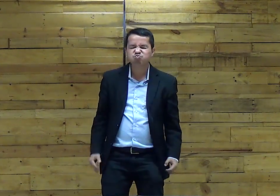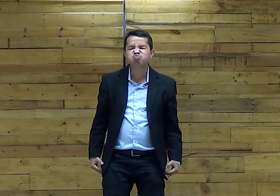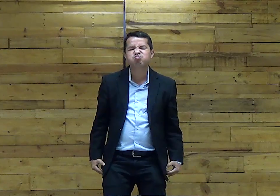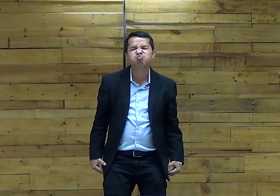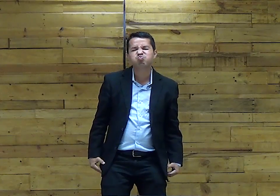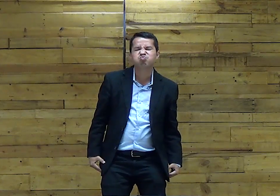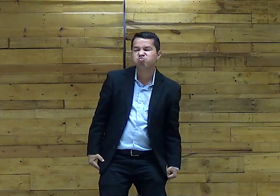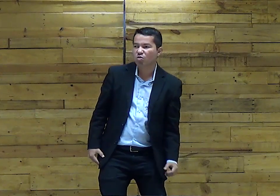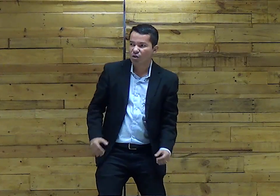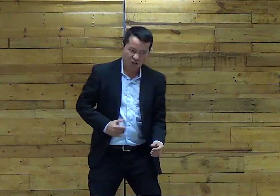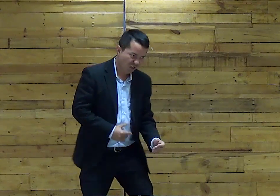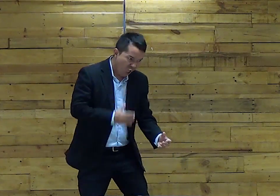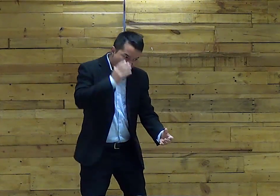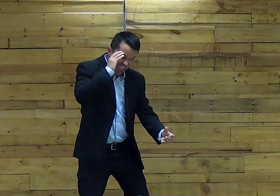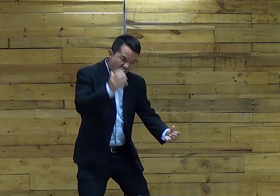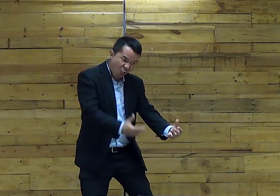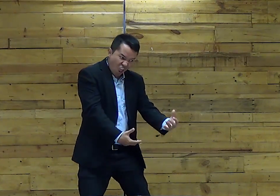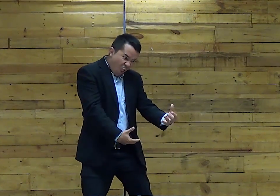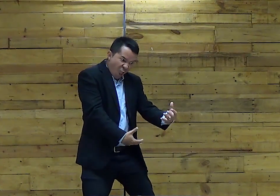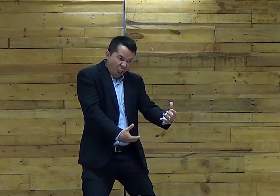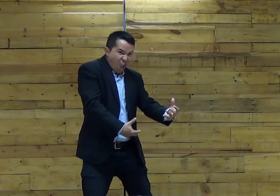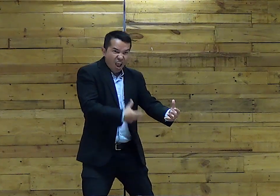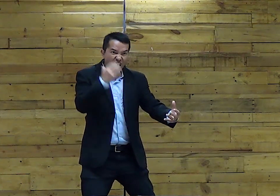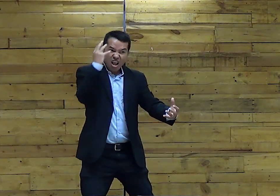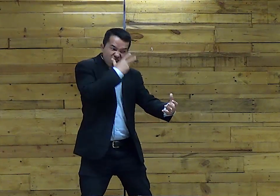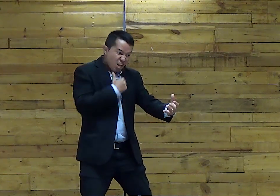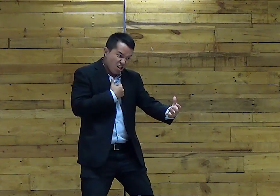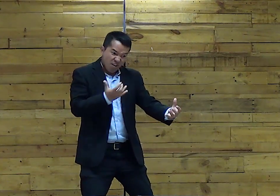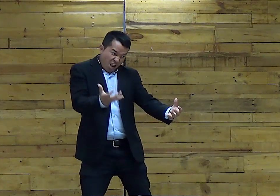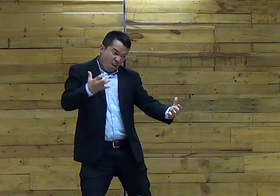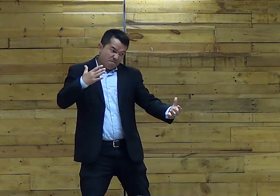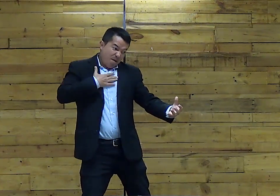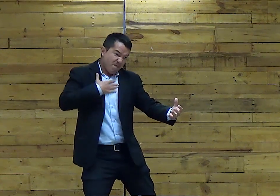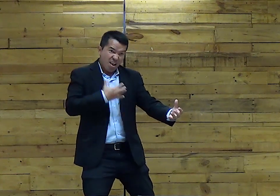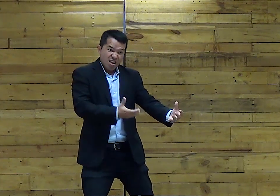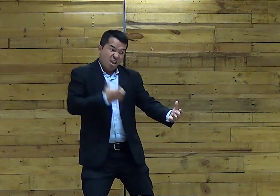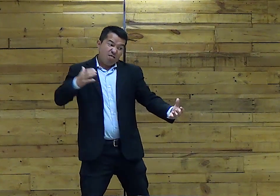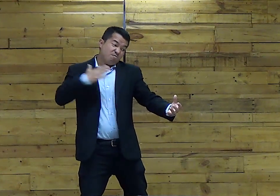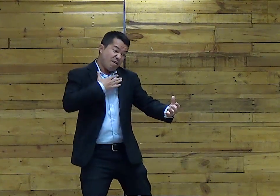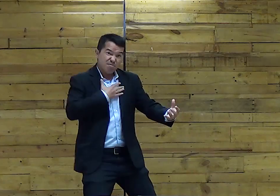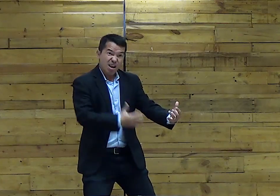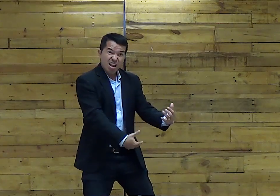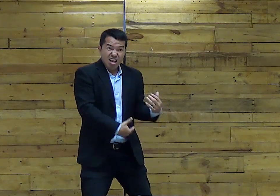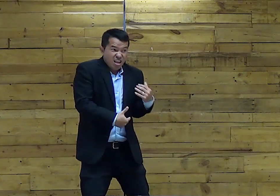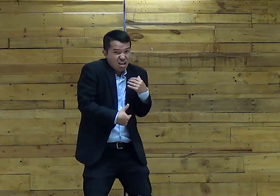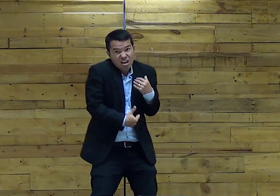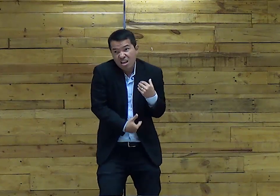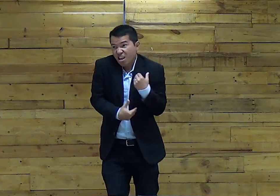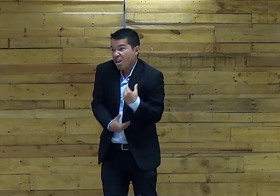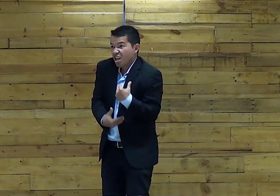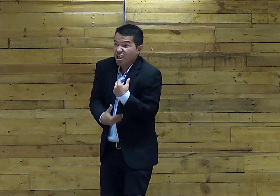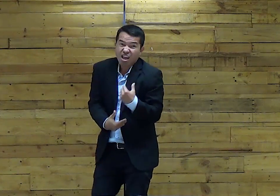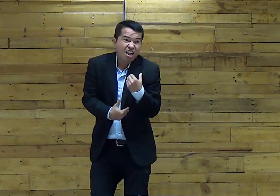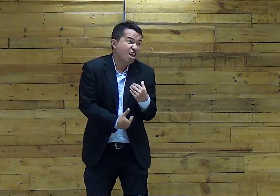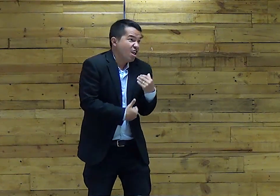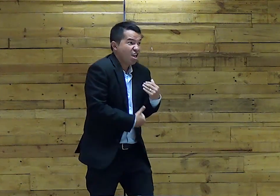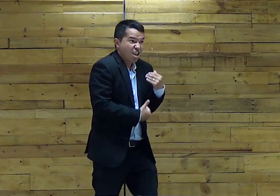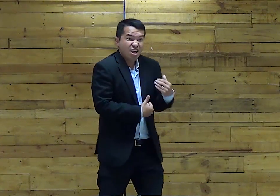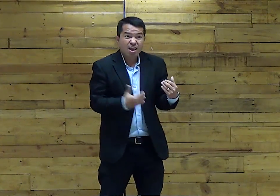churro Mas eu achei que ele era assim E aí Ela Fica encantada E ela deseja Ficar com aquele bebê